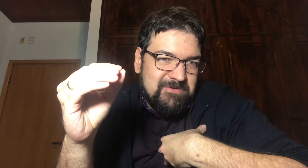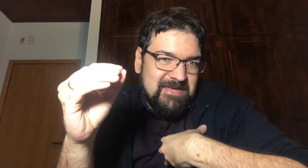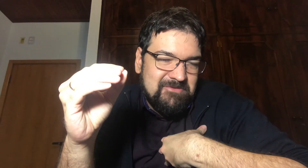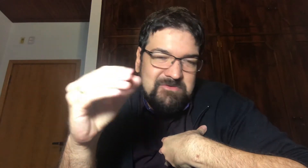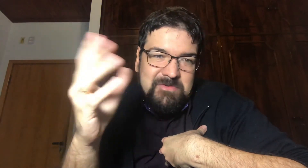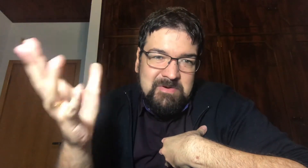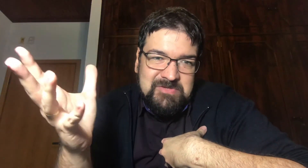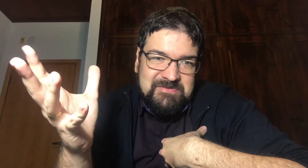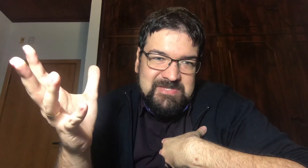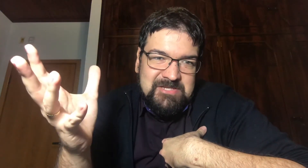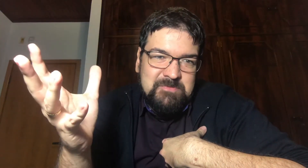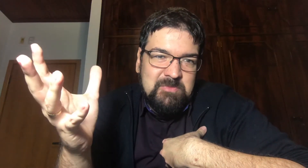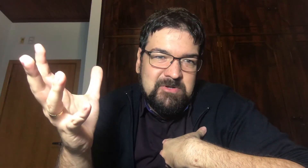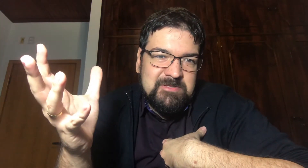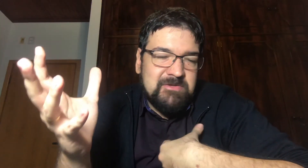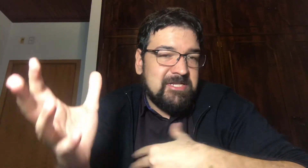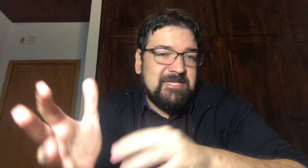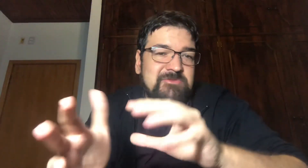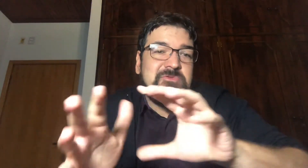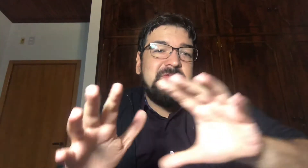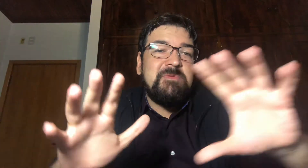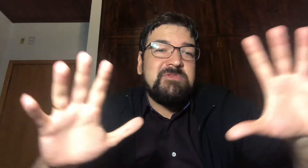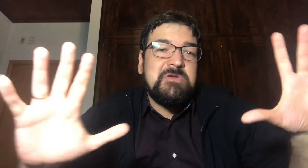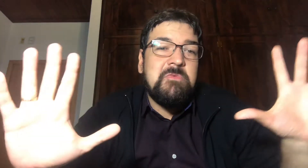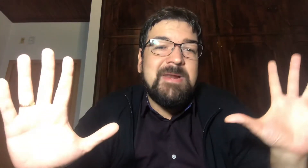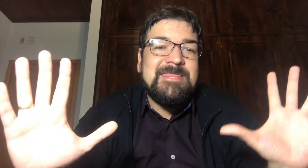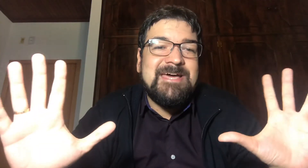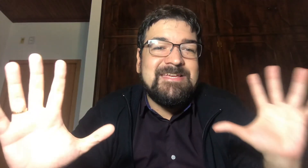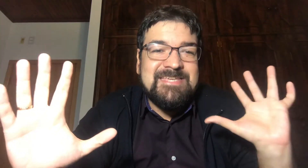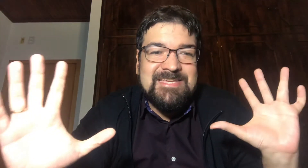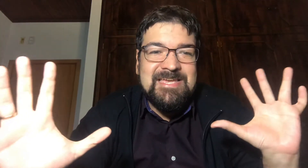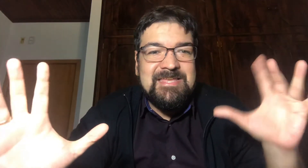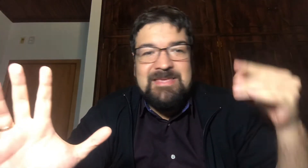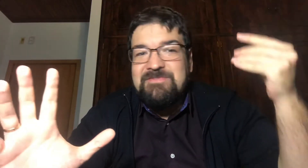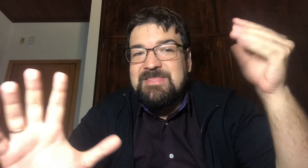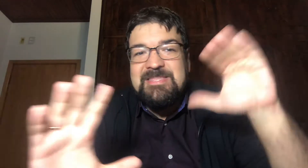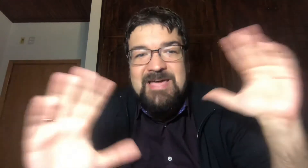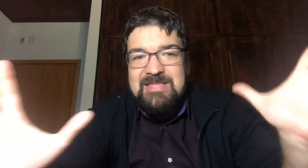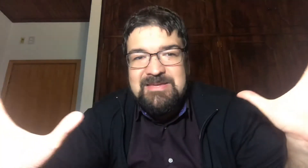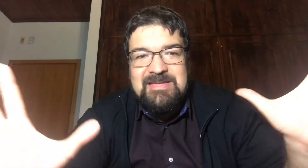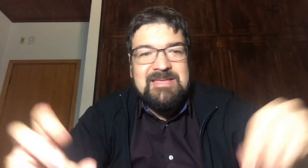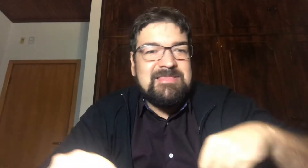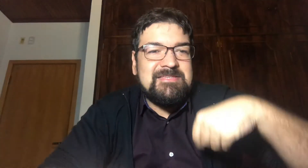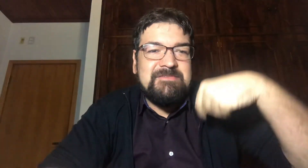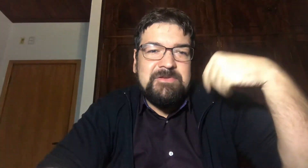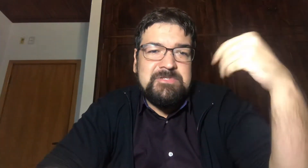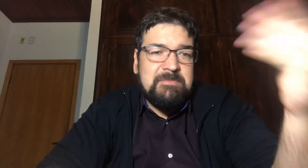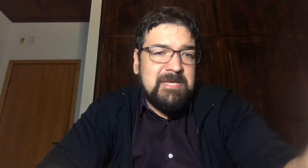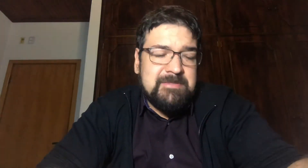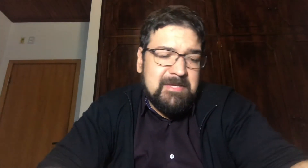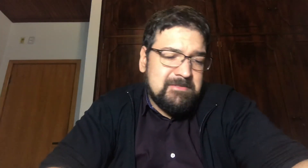Não estou falando para você fazer isso Pelo amor de Deus Aliás Eu não estou falando para você Comprar nada aqui Nem vender nada Você faz o que você bem entende